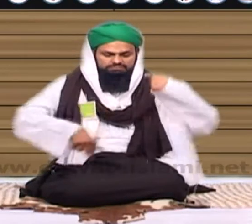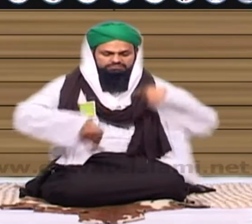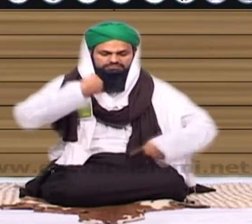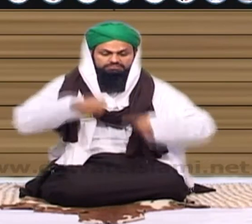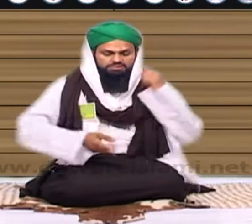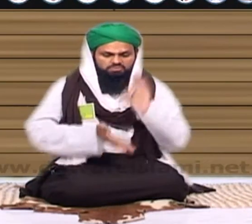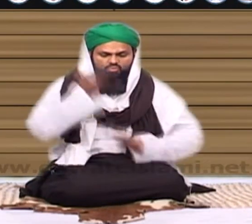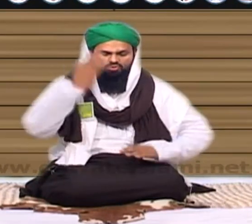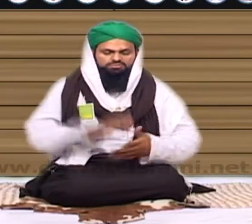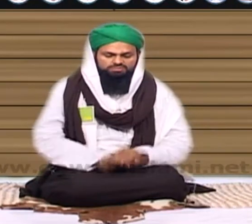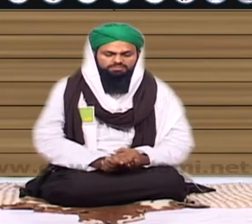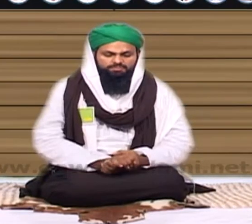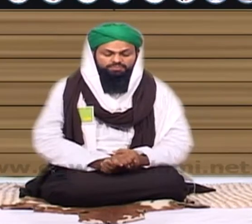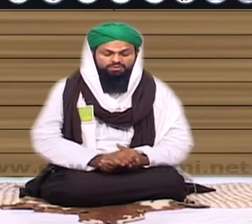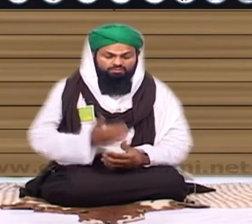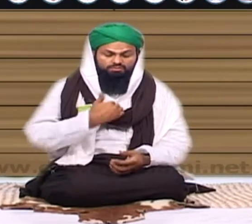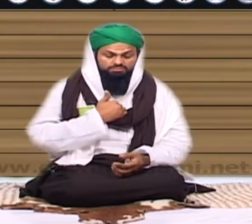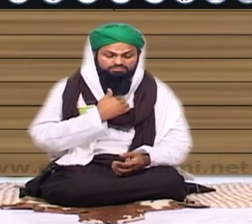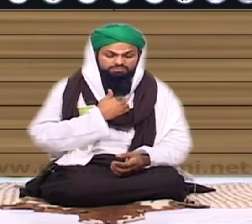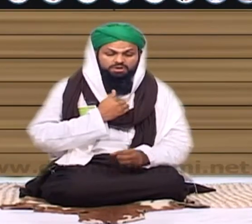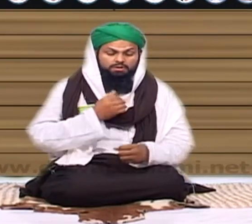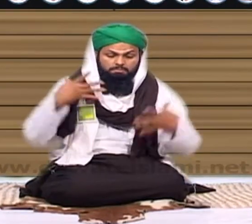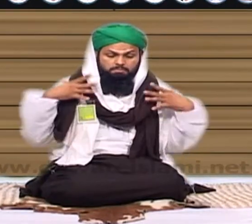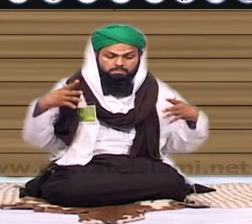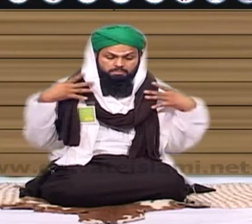بڑھ جاتا مطلب دوران جو ہے پڑھ جاتا اور پورا زور